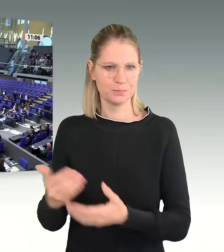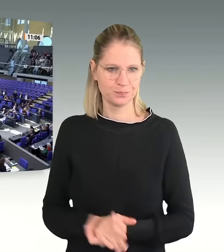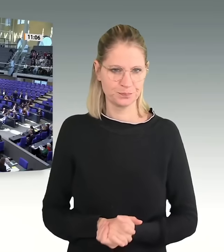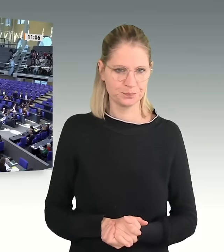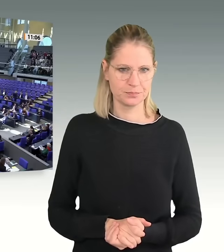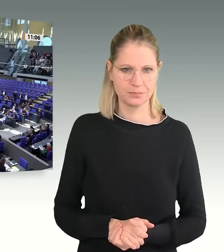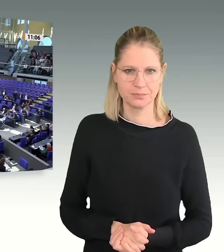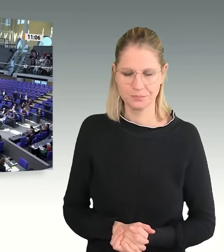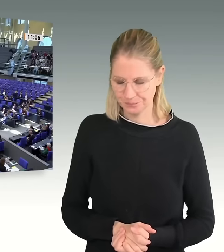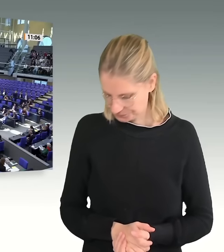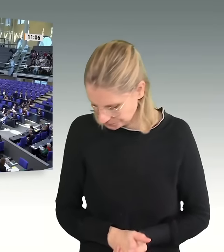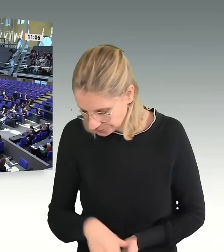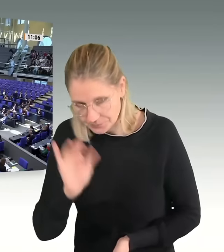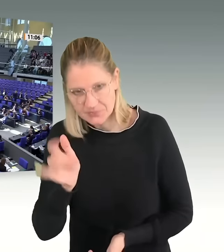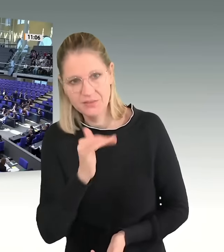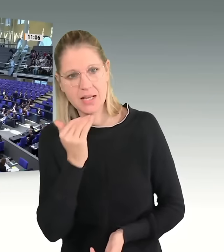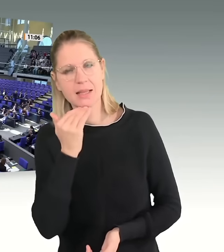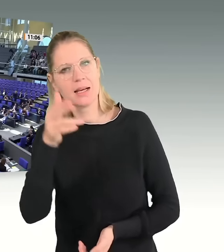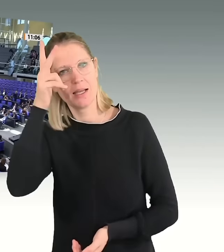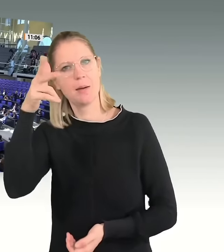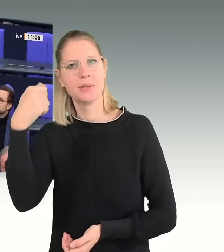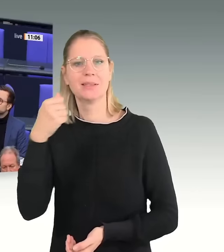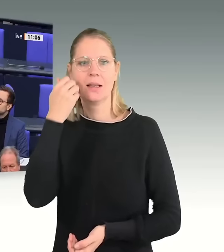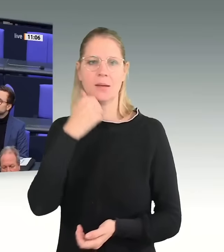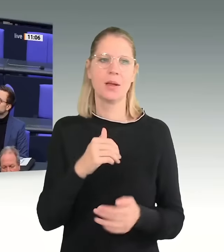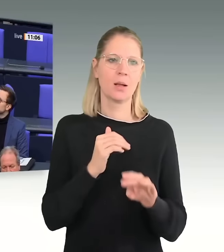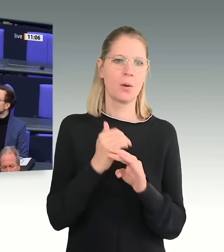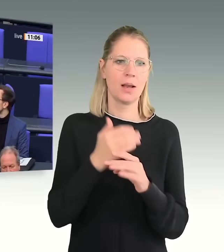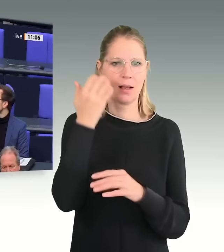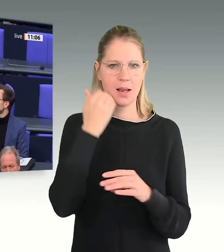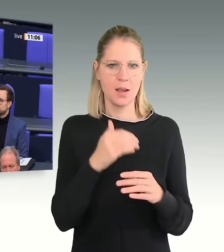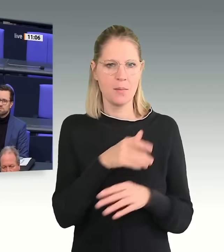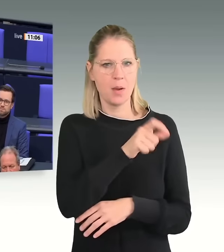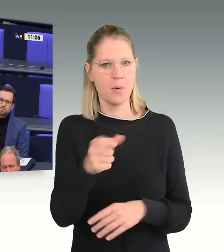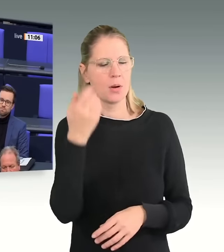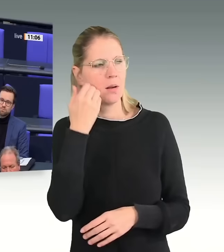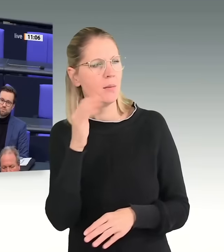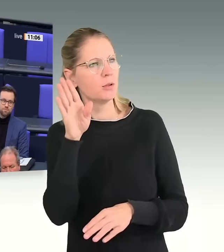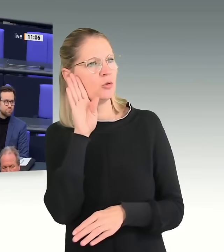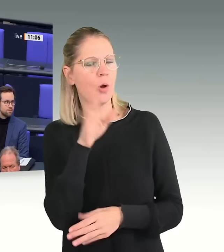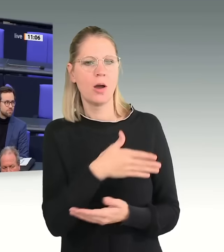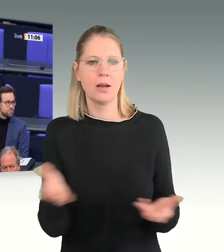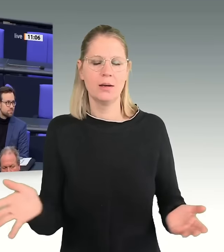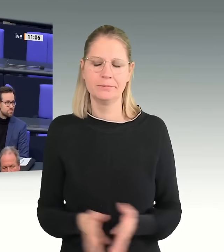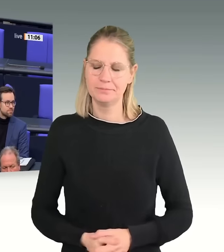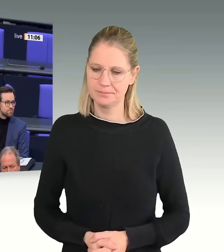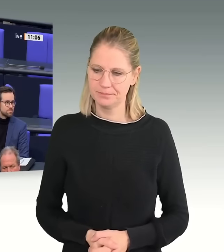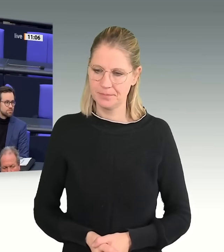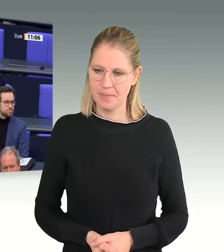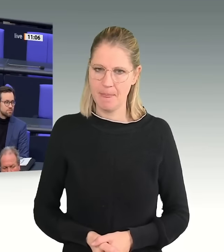Ja, vielen Dank, Herr Präsident. Liebe Kolleginnen und Kollegen, liebe Bürgerinnen und Bürger, liebe Zuhörerinnen und Zuhörer.